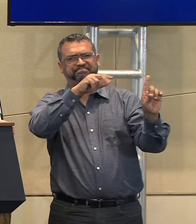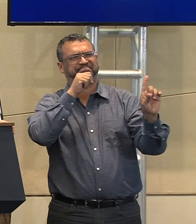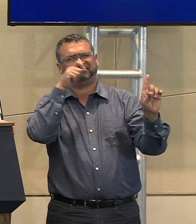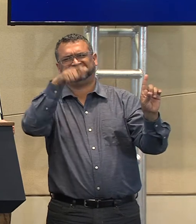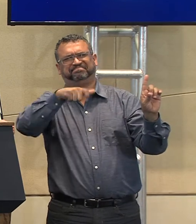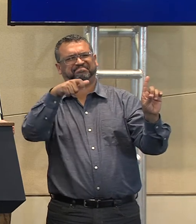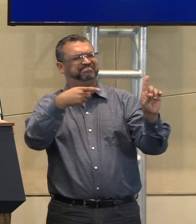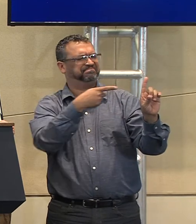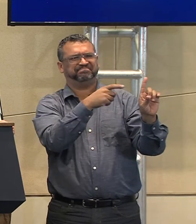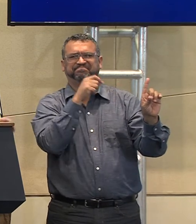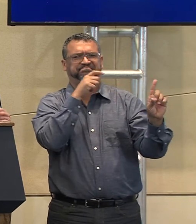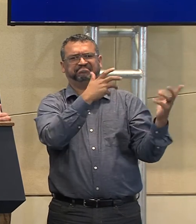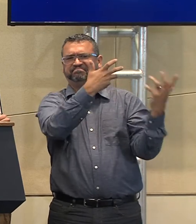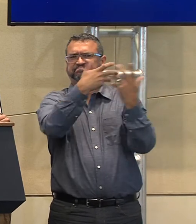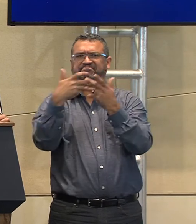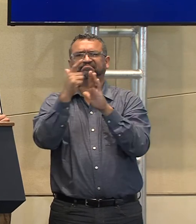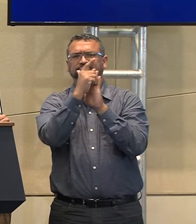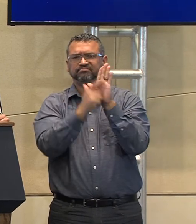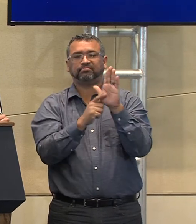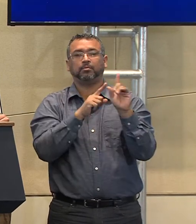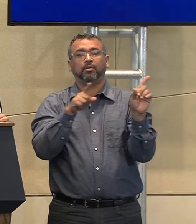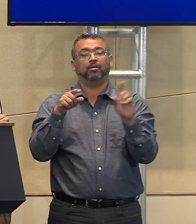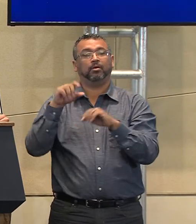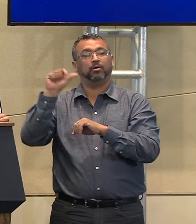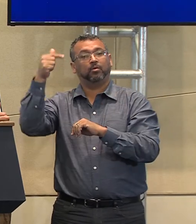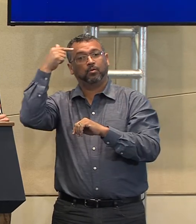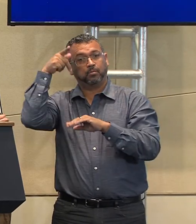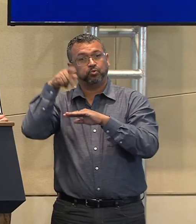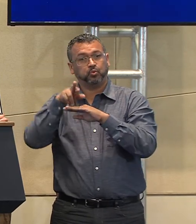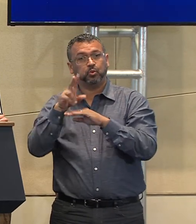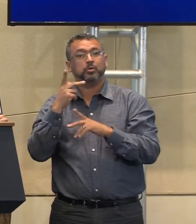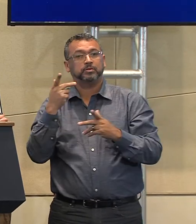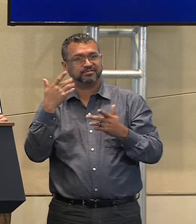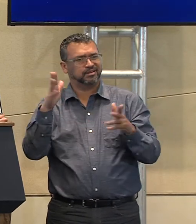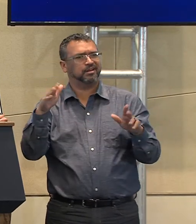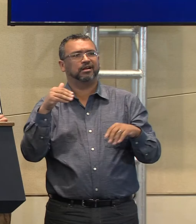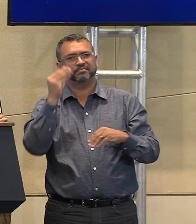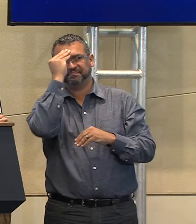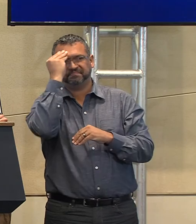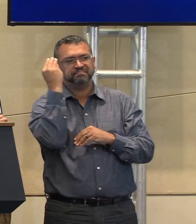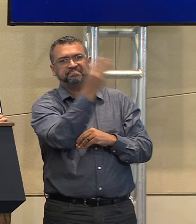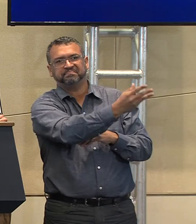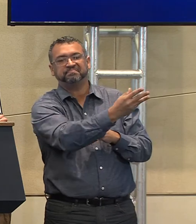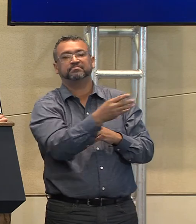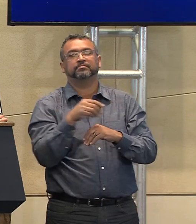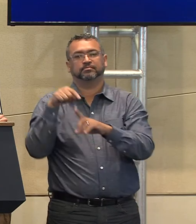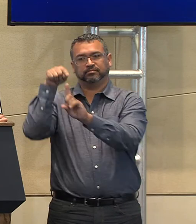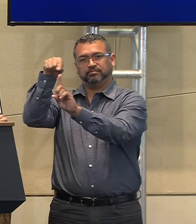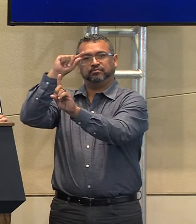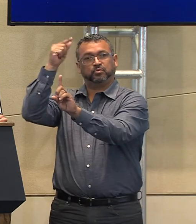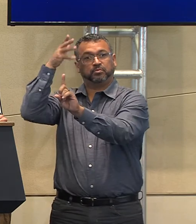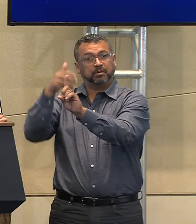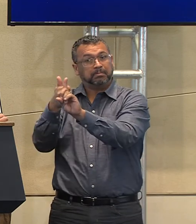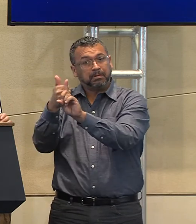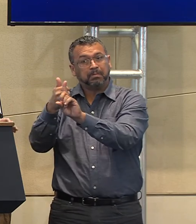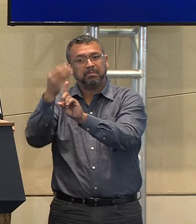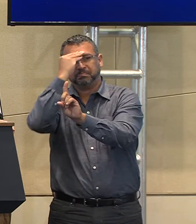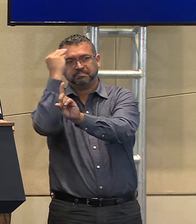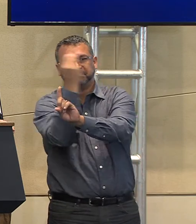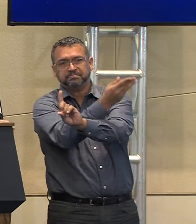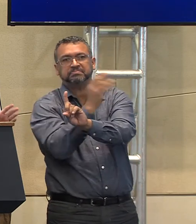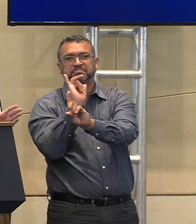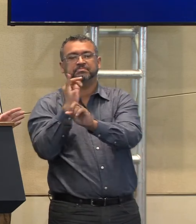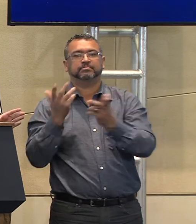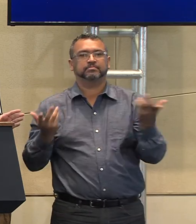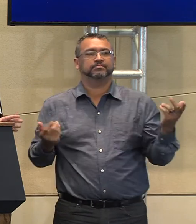lo vemos que no es conforme a la ley y la posición del gobierno de Puerto Rico la ha expresado tanto el gobernador como la Junta de Gobierno de Energía Eléctrica.